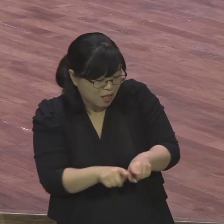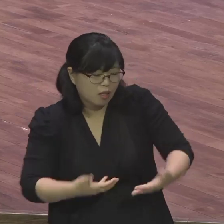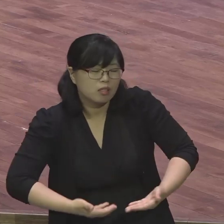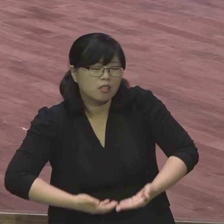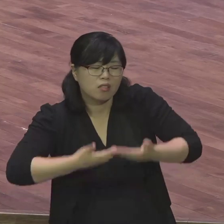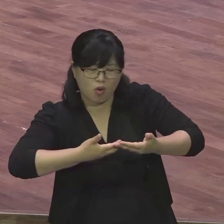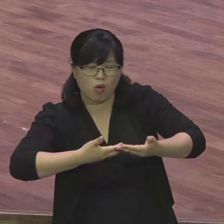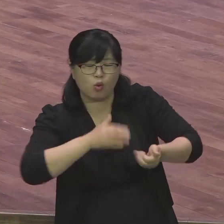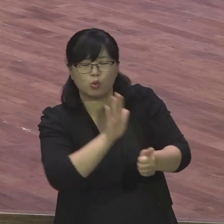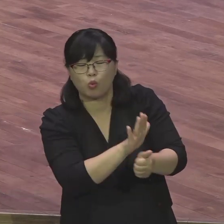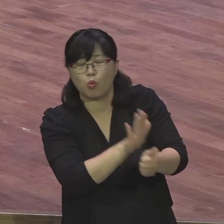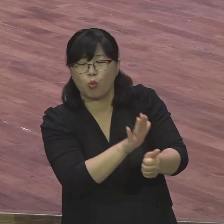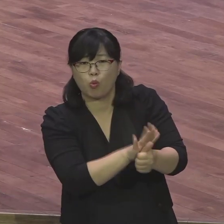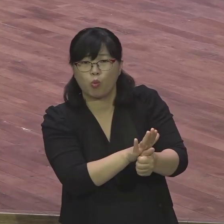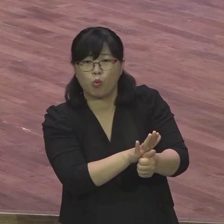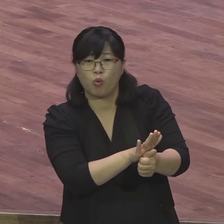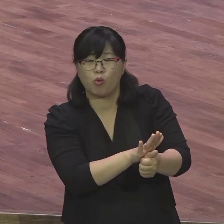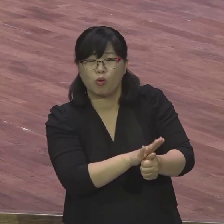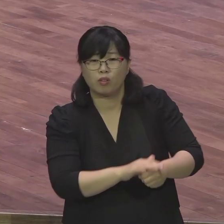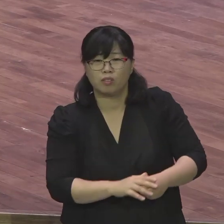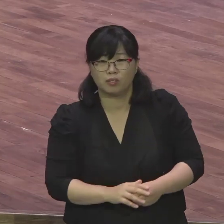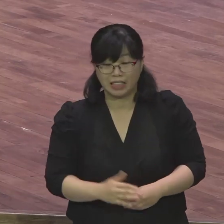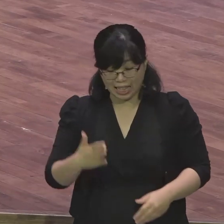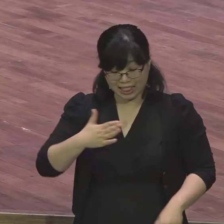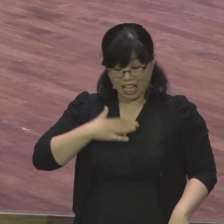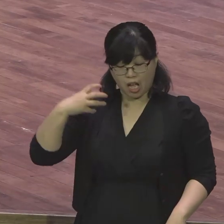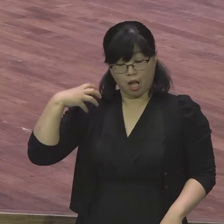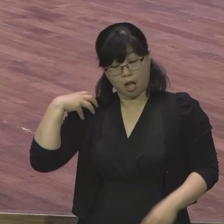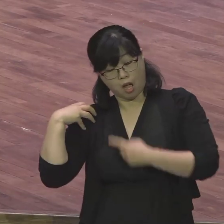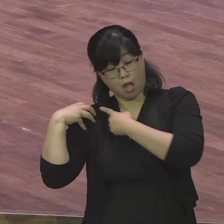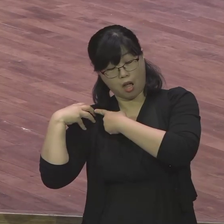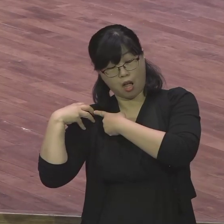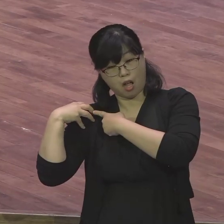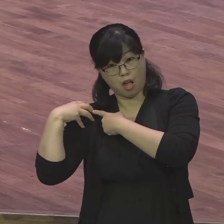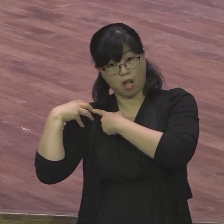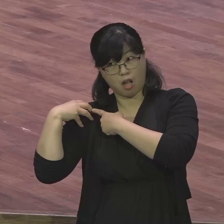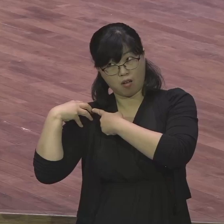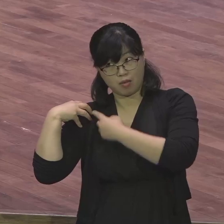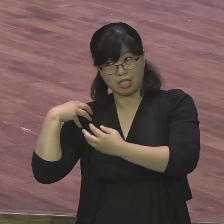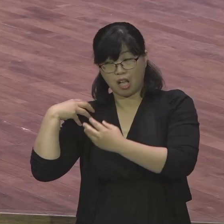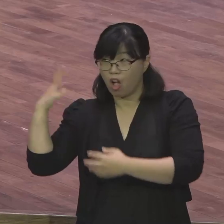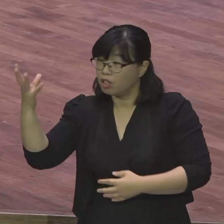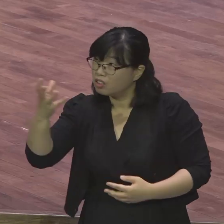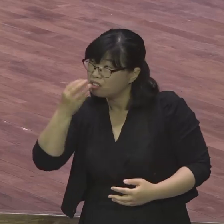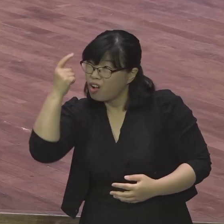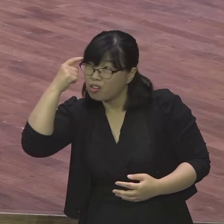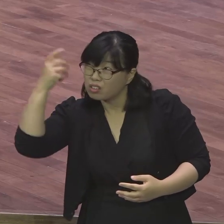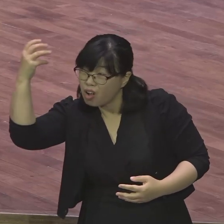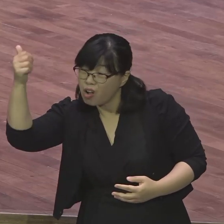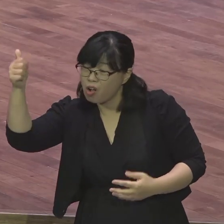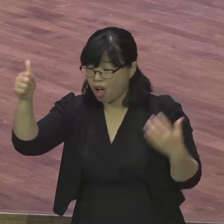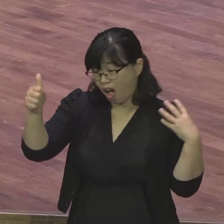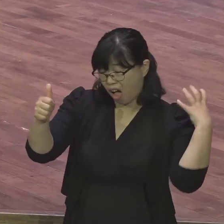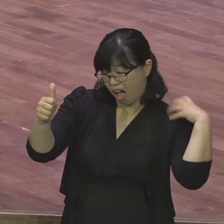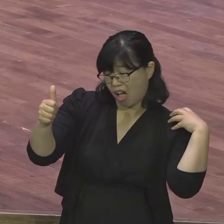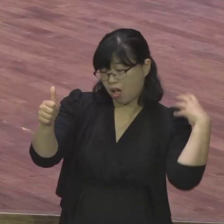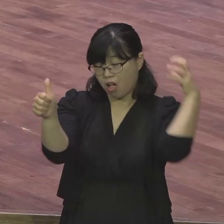문제가 많아 짐이 있어요 짐이 있는데 짐을 없애주는 것이 아니라 여러분이 힘든 짐을 같이 들어주는 겁니다